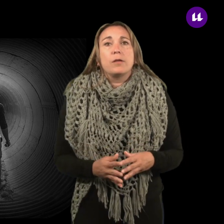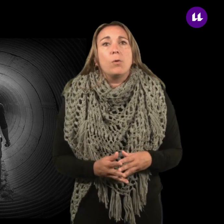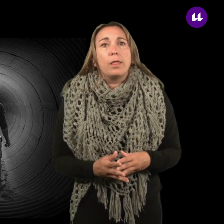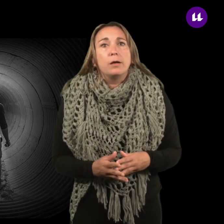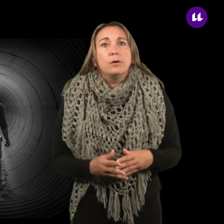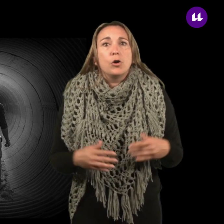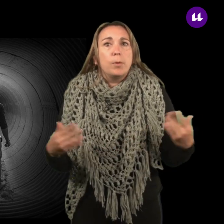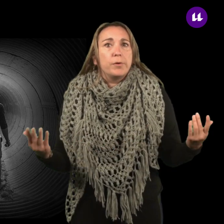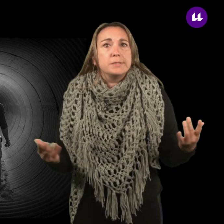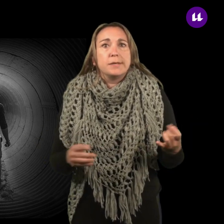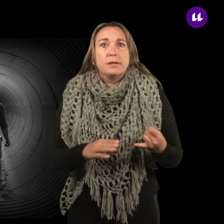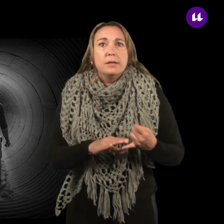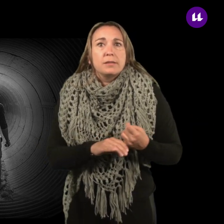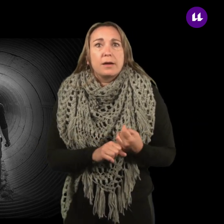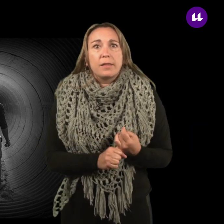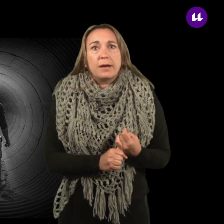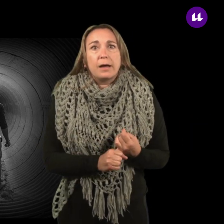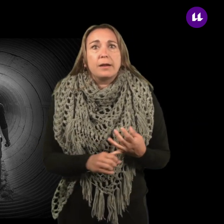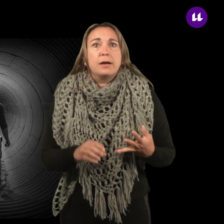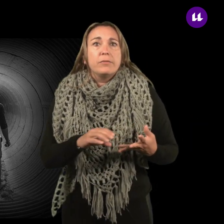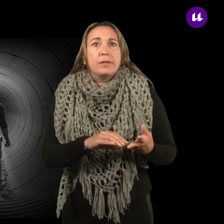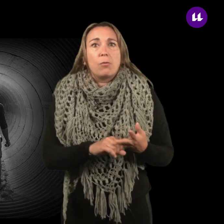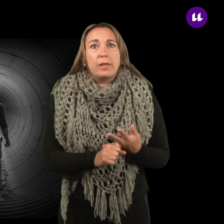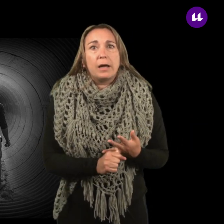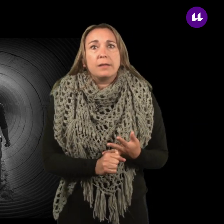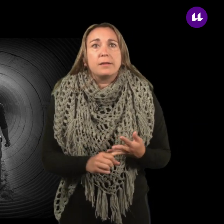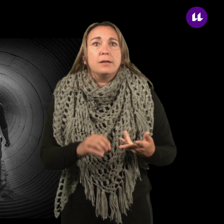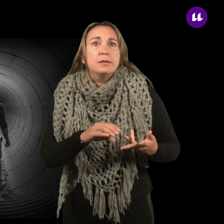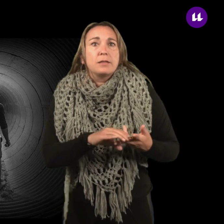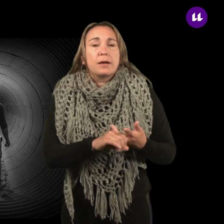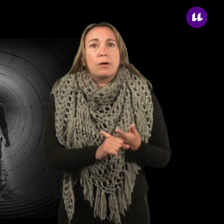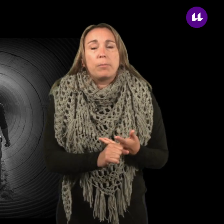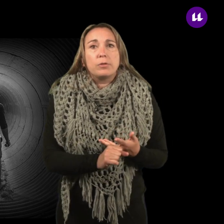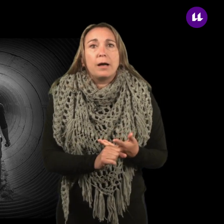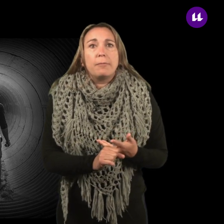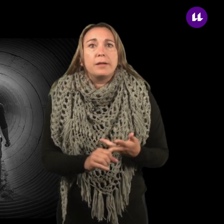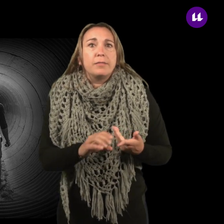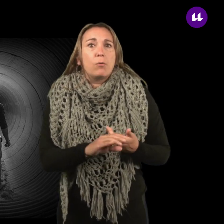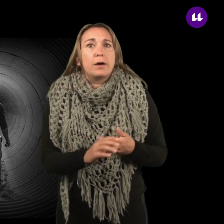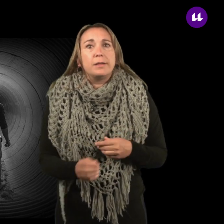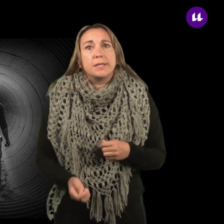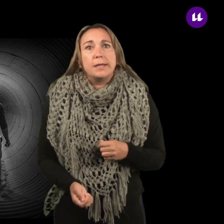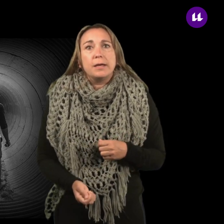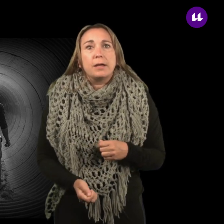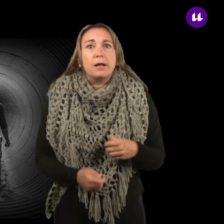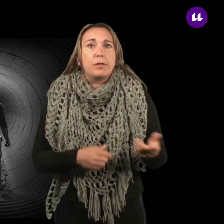adecuada, como pueden ser tanques de carga, de aguas de lastre, tanques de agua potable, de aguas grises y negras, de